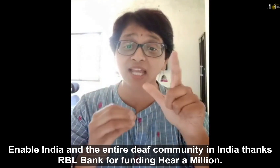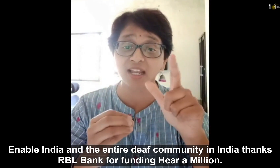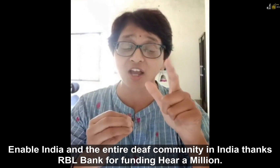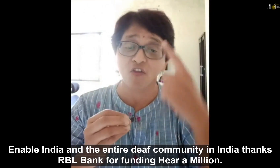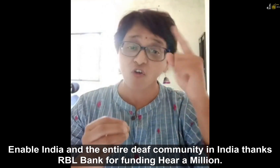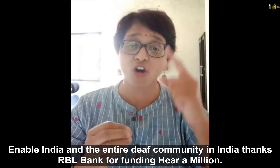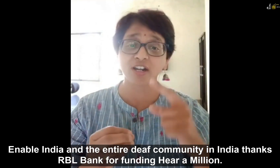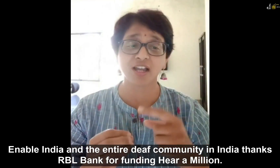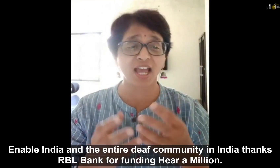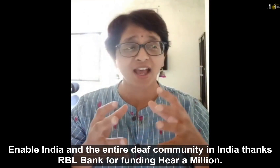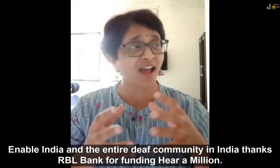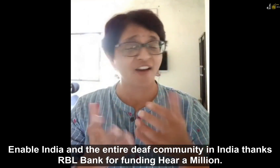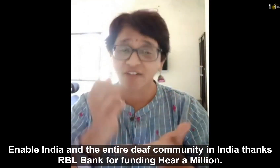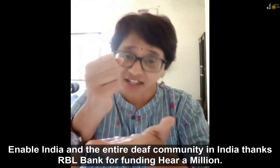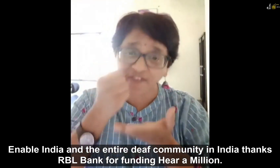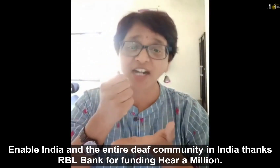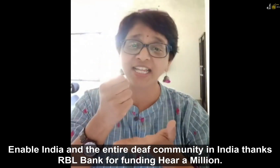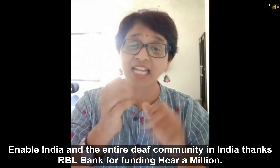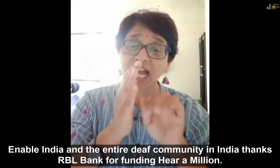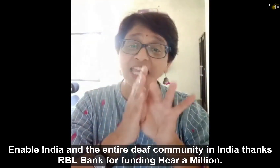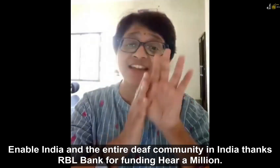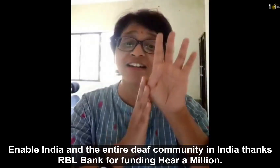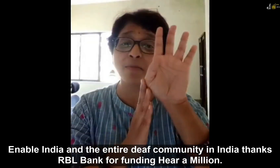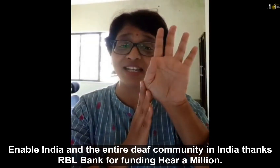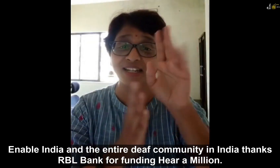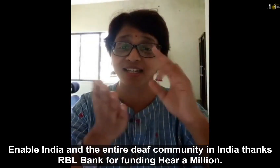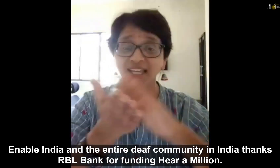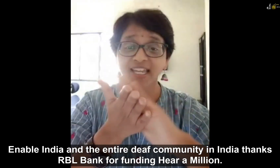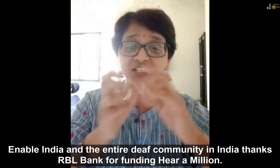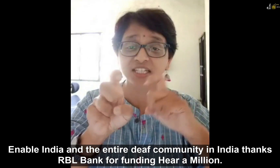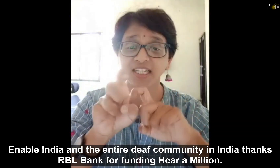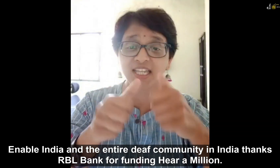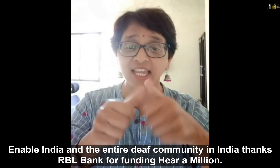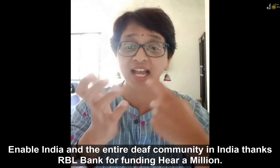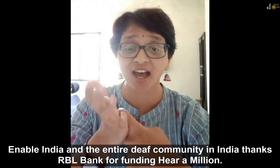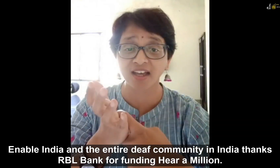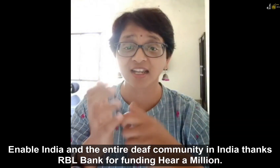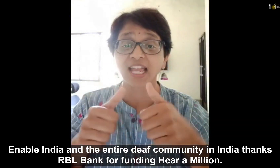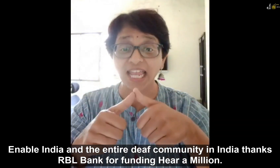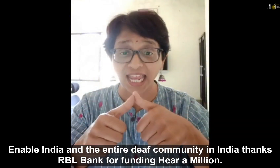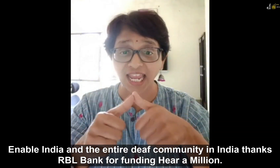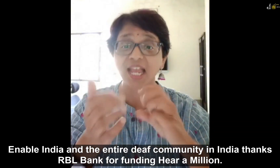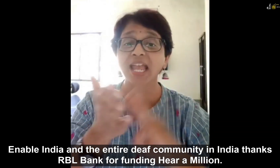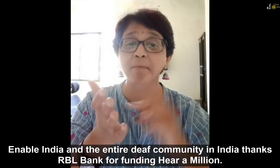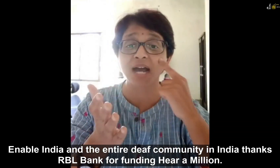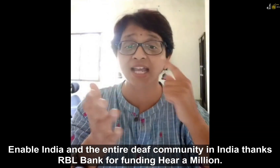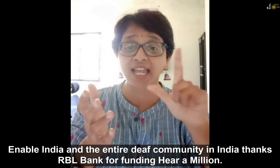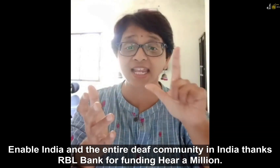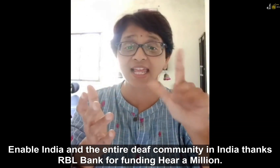माना और इसके लिए हमें इस फ़इंड भी दिये हेरमिलियन हम आरबियल बैंक का बहुत जादा